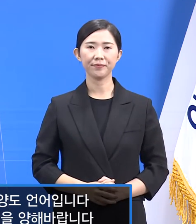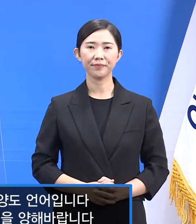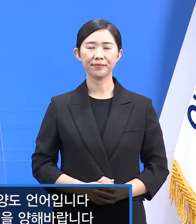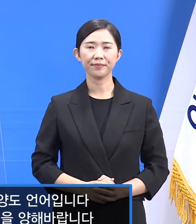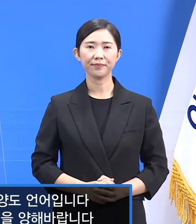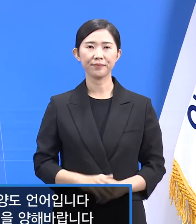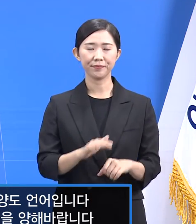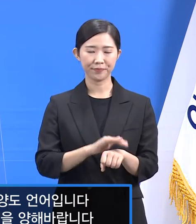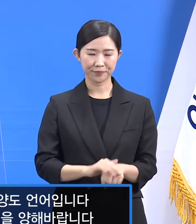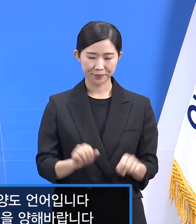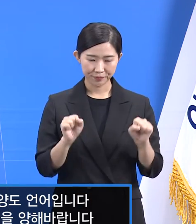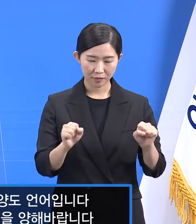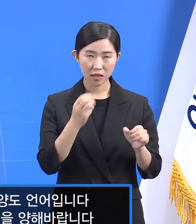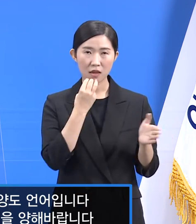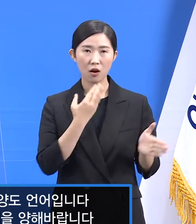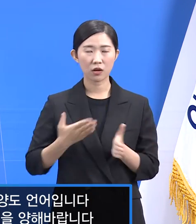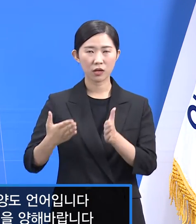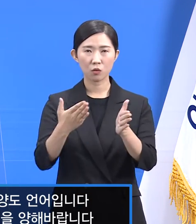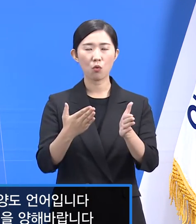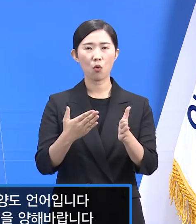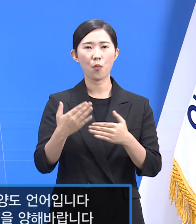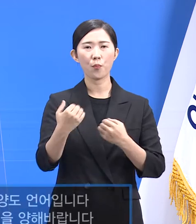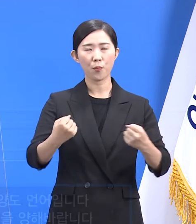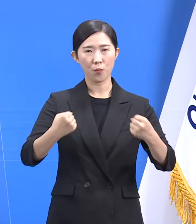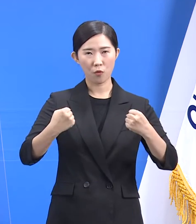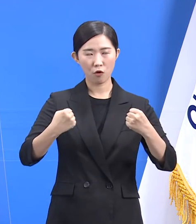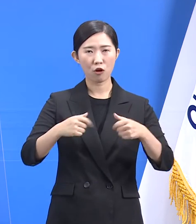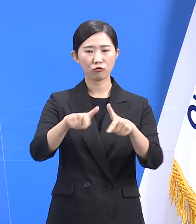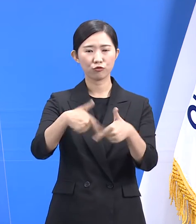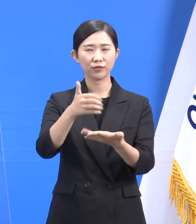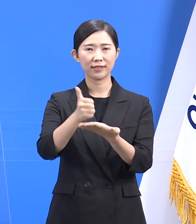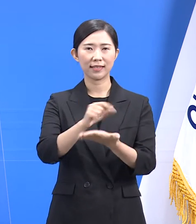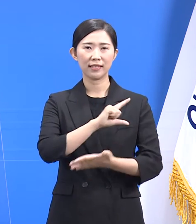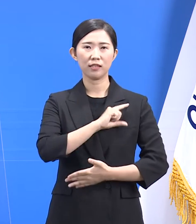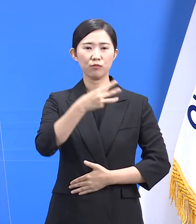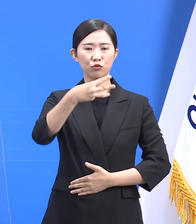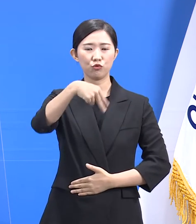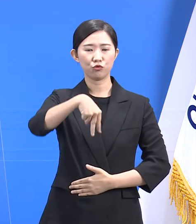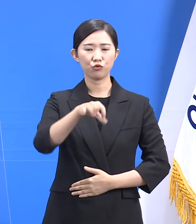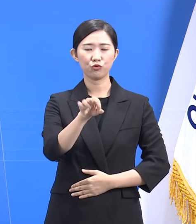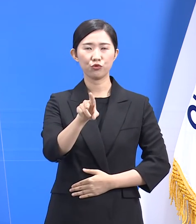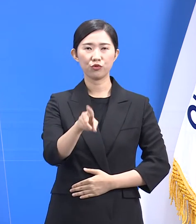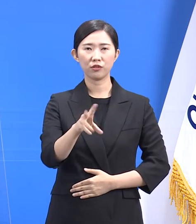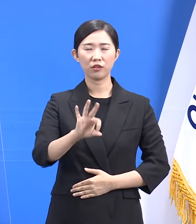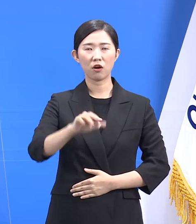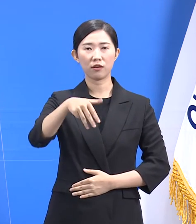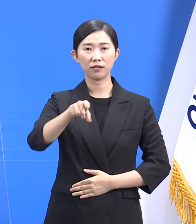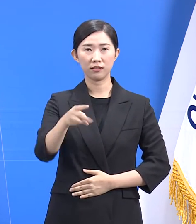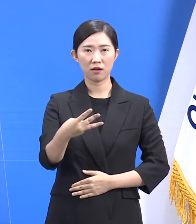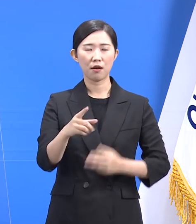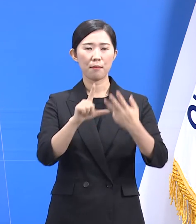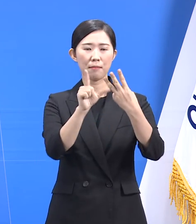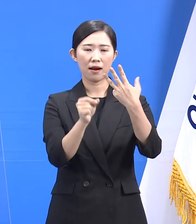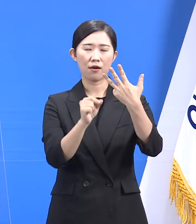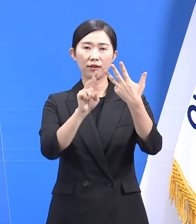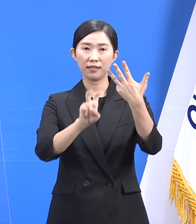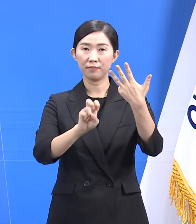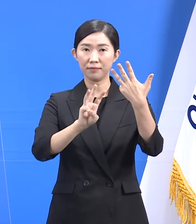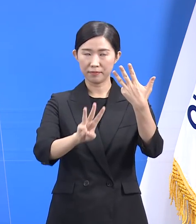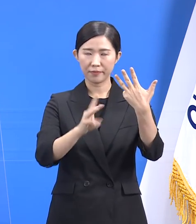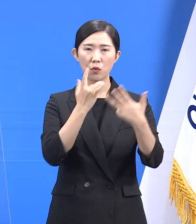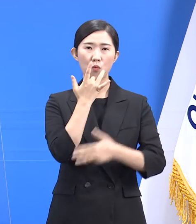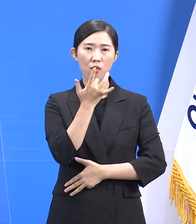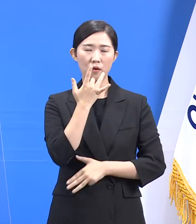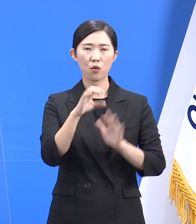안녕하세요. 경기도 보건건강국장 류영철입니다. 8월 24일 화요일 경기도 코로나19 대응 정례